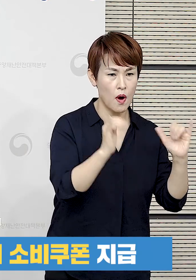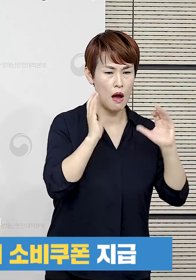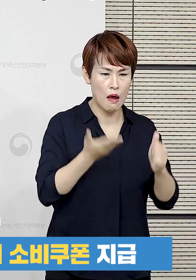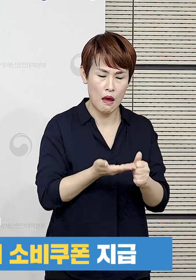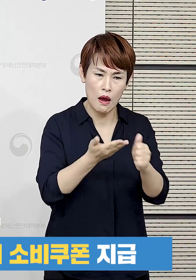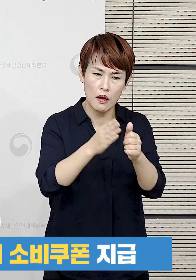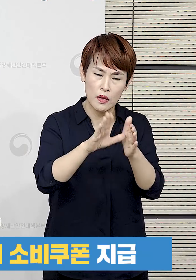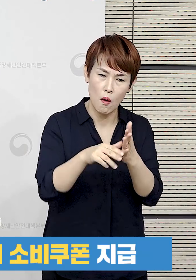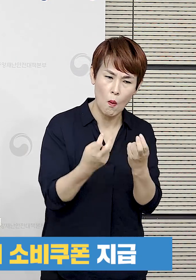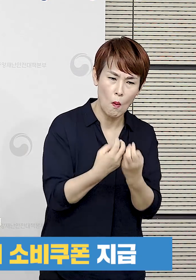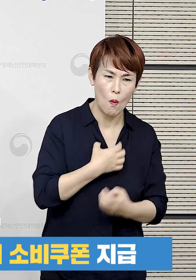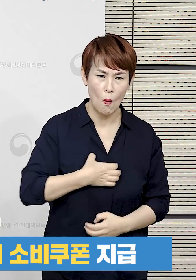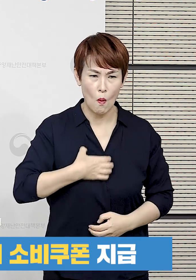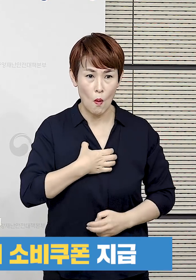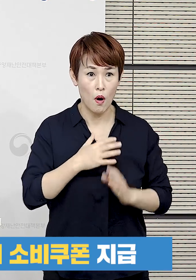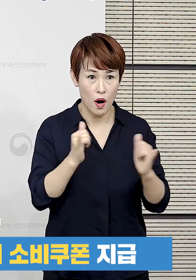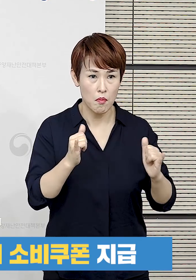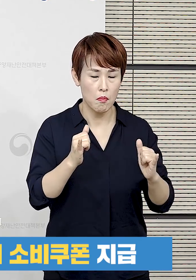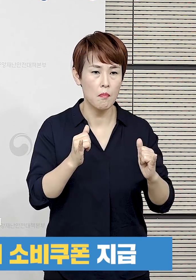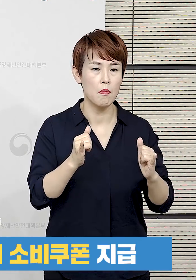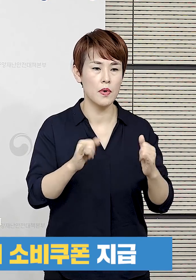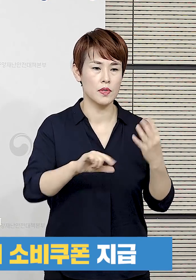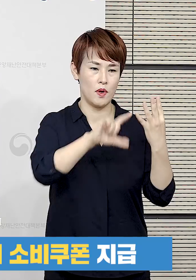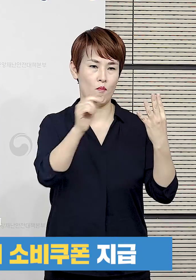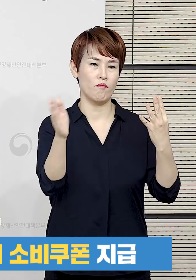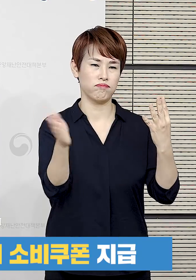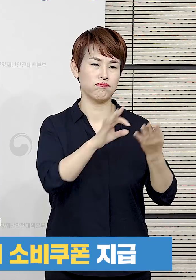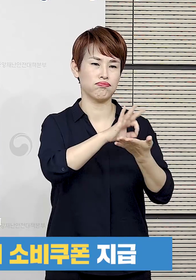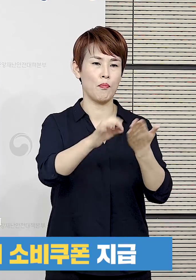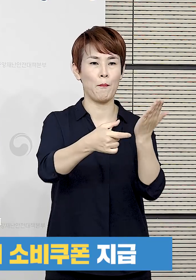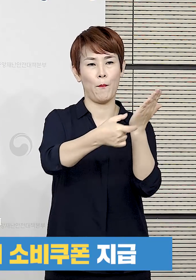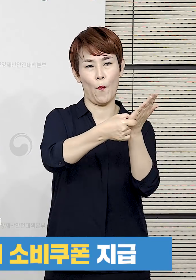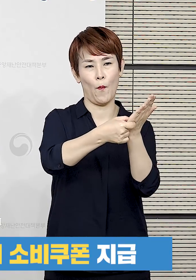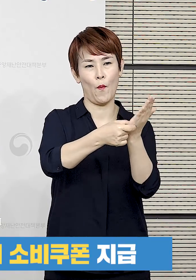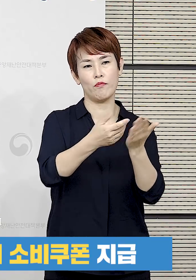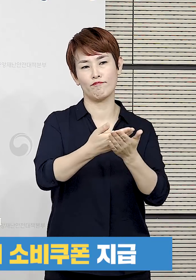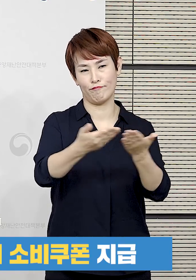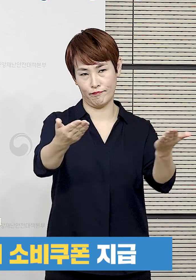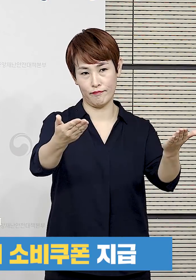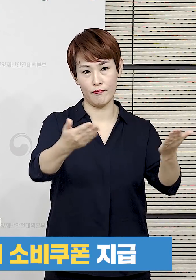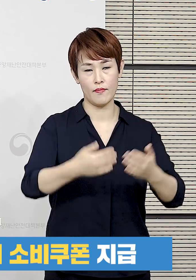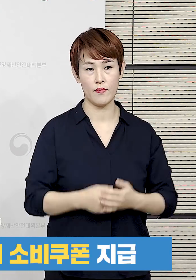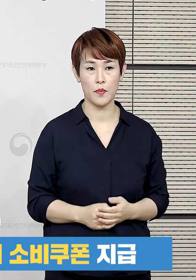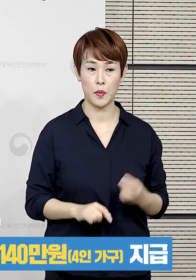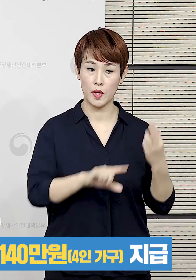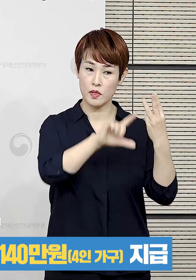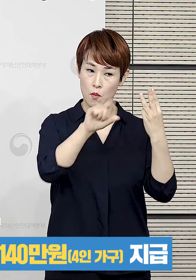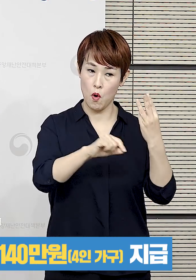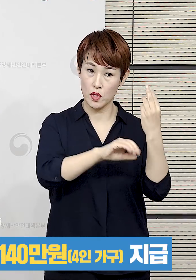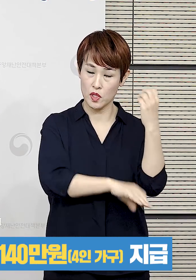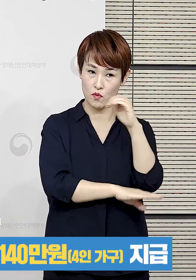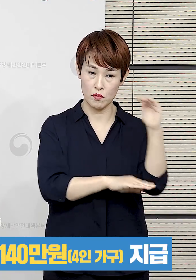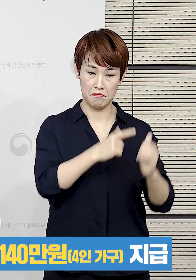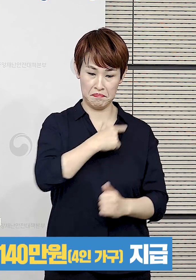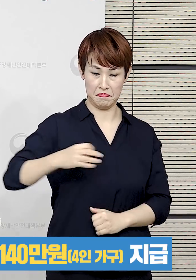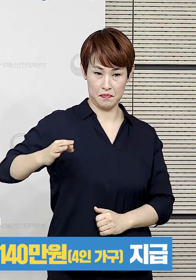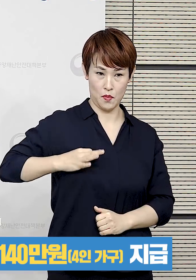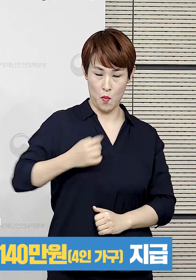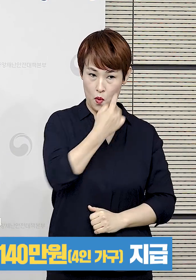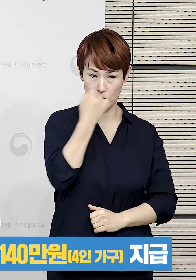가구의 한시적인 생활 지원을 위해 4월부터 소비 쿠폰을 지급할 예정입니다. 3월 기준